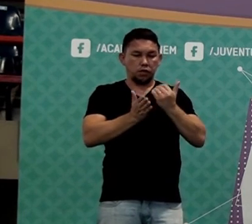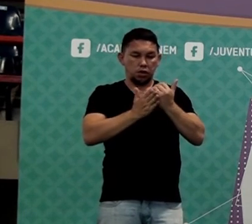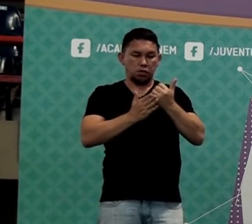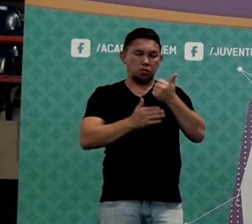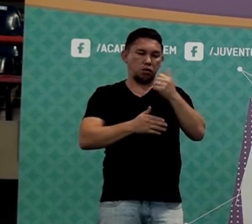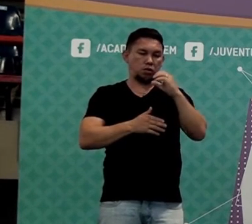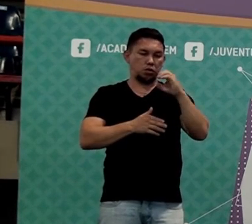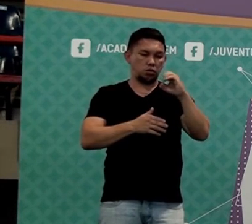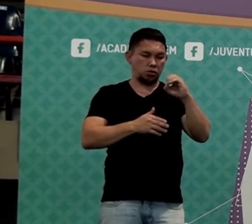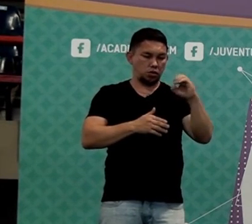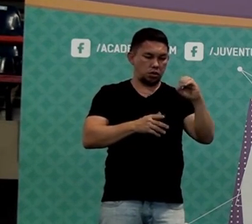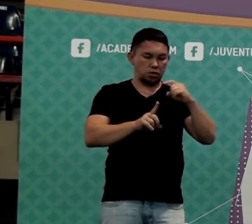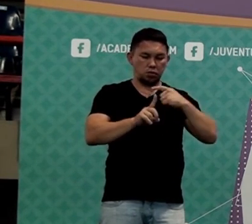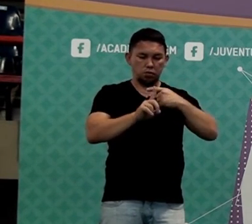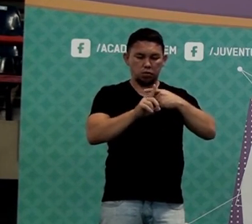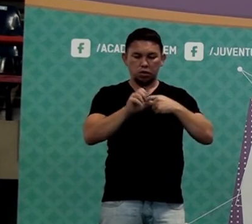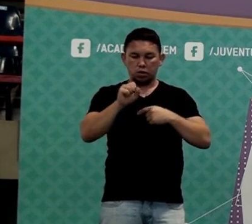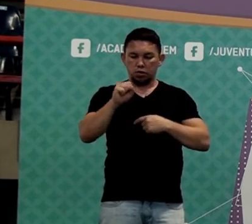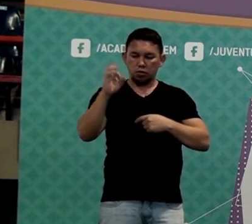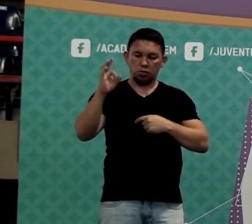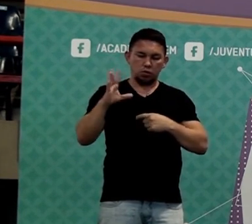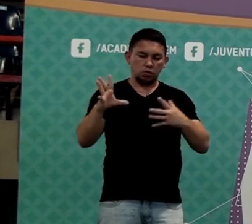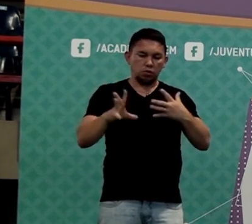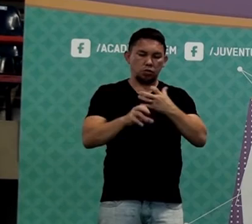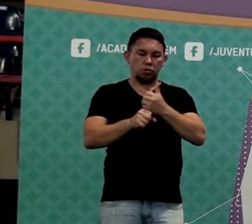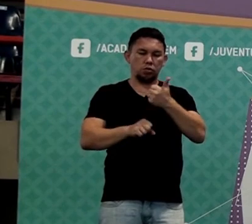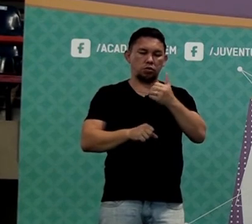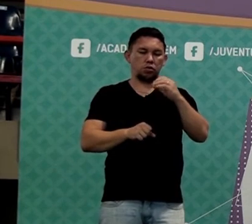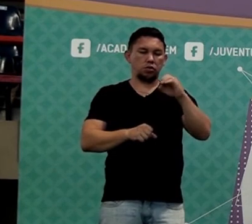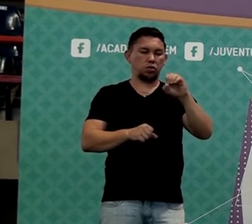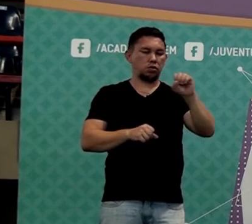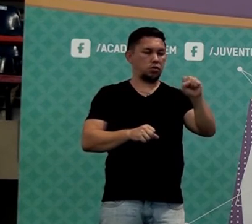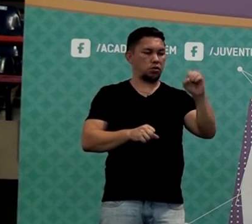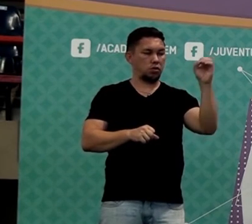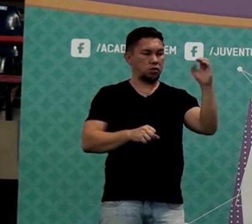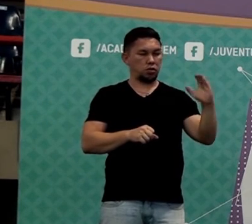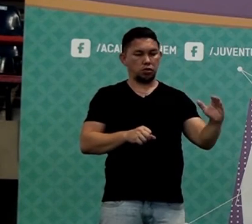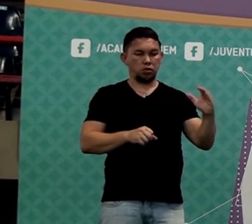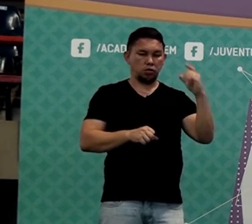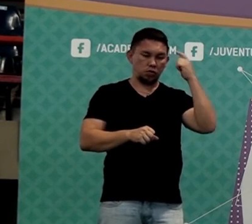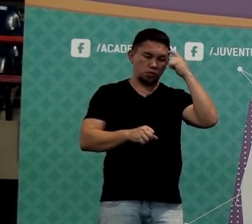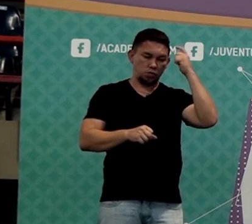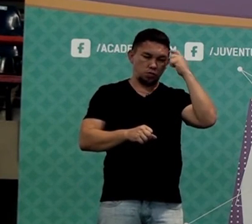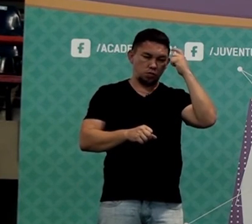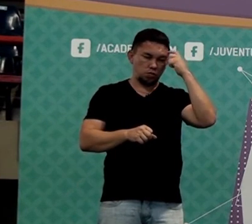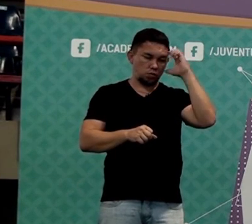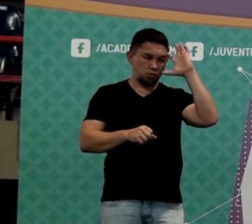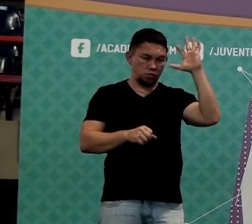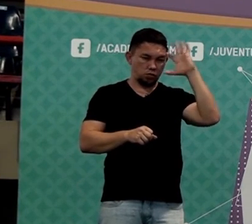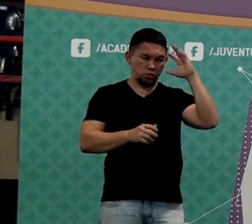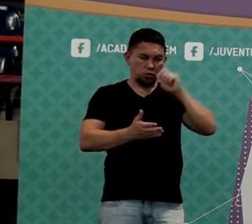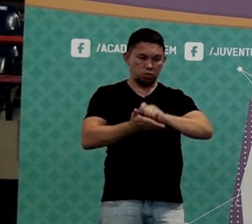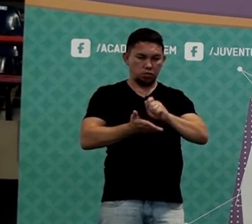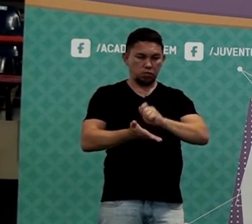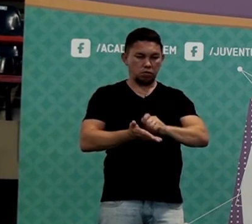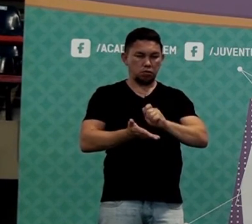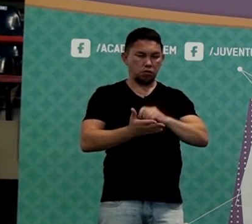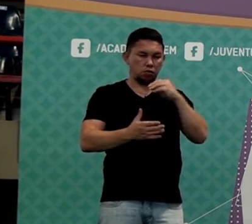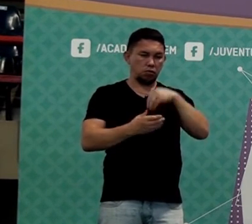8%. Ela aumentou 108%. A continha é mental. Não bota nem no papel isso aí.